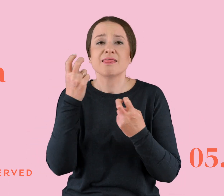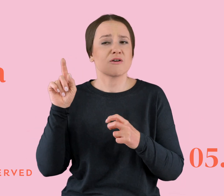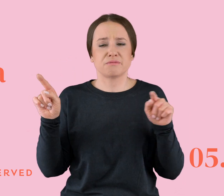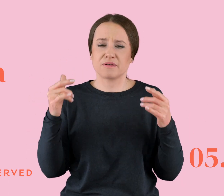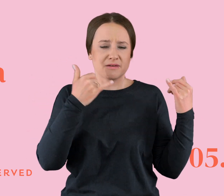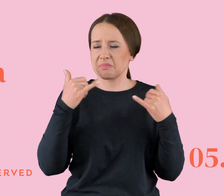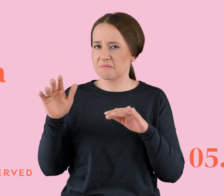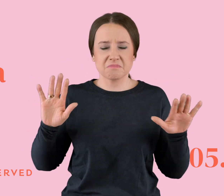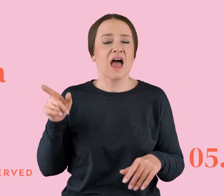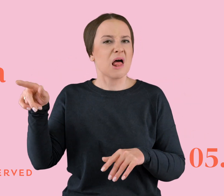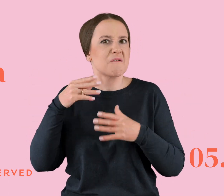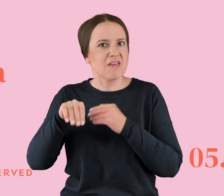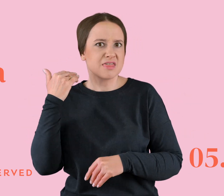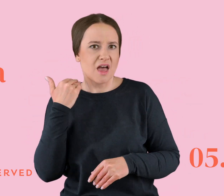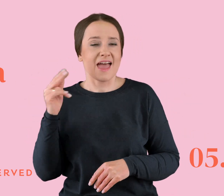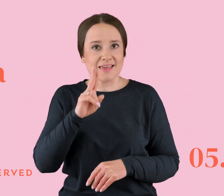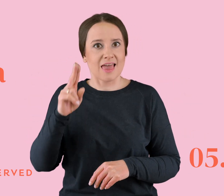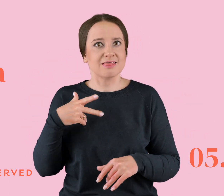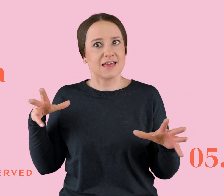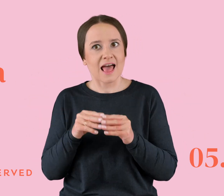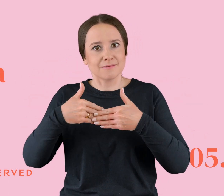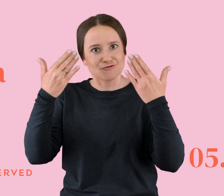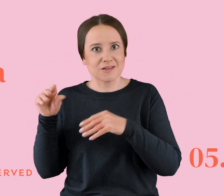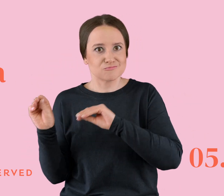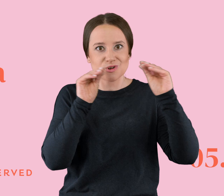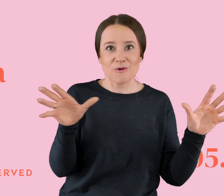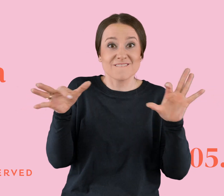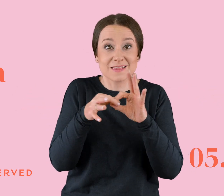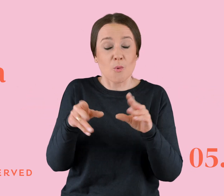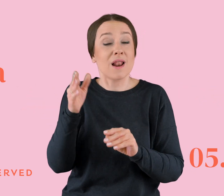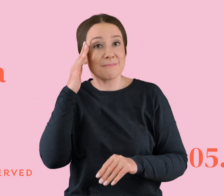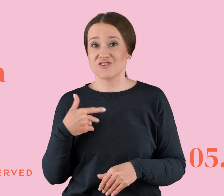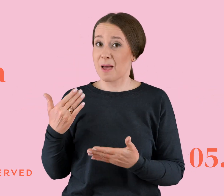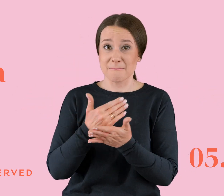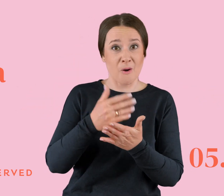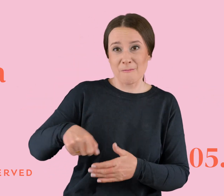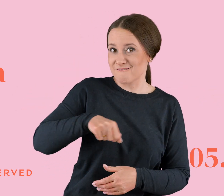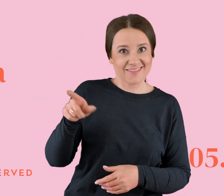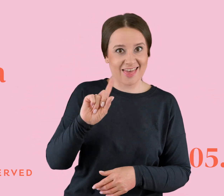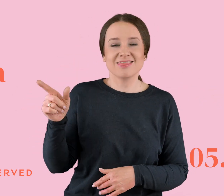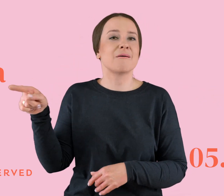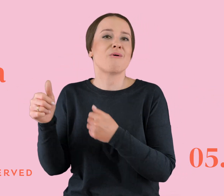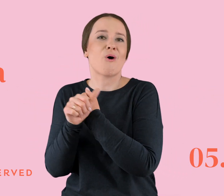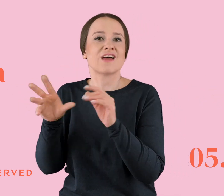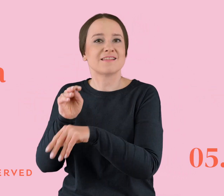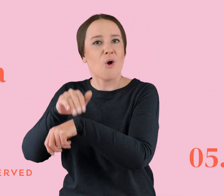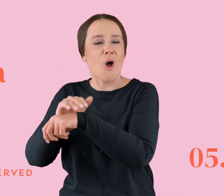więcej. W dniu przeprowadzki do wspólnego mieszkania nie pomógł mi z walizkami, bo pił z kolegami. Gdyby nie przyjaciele, nie dałabym rady.